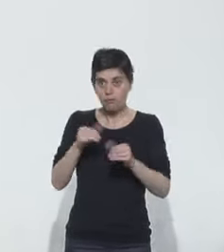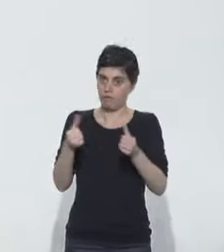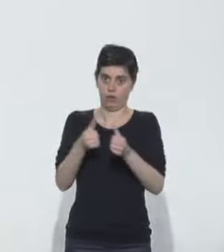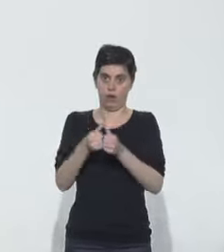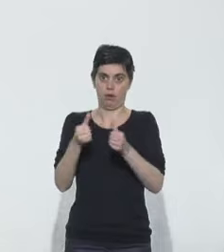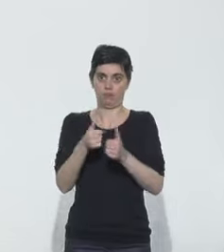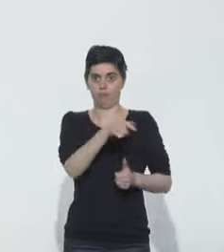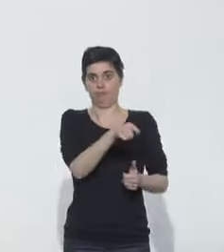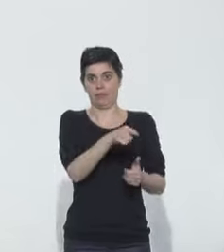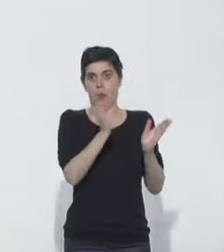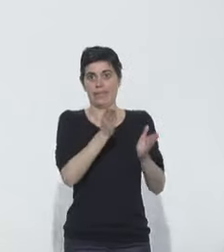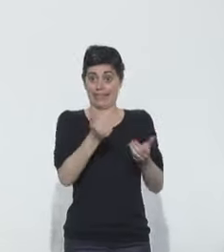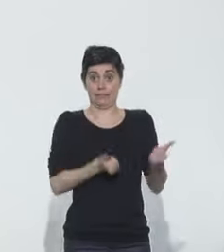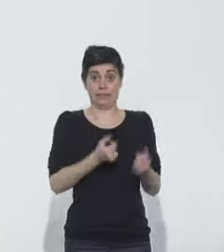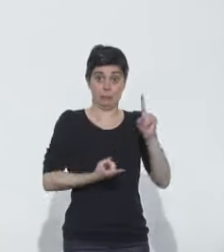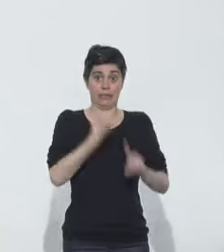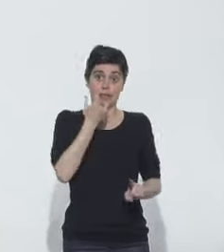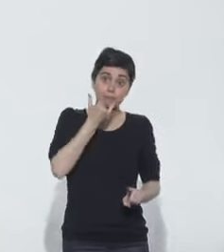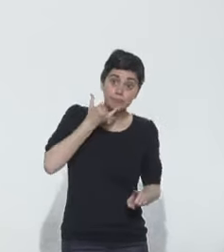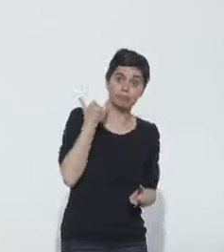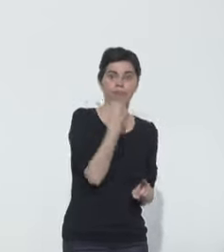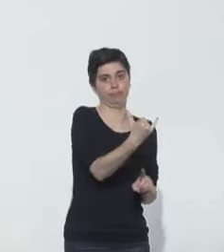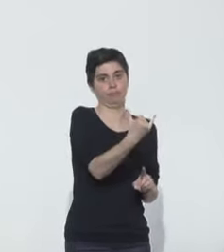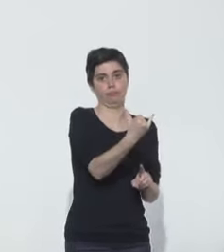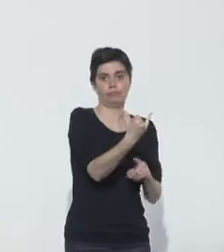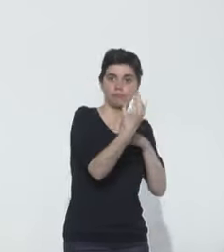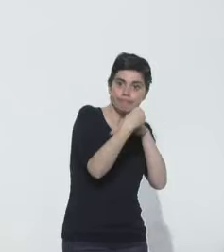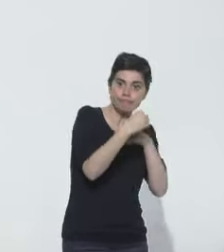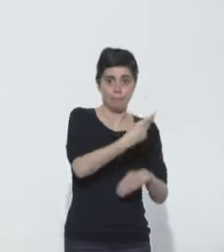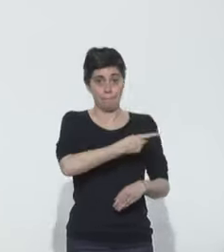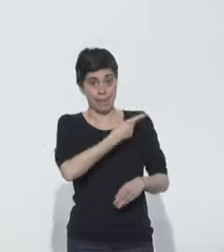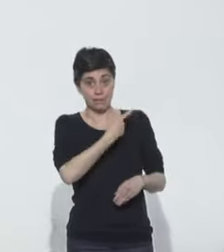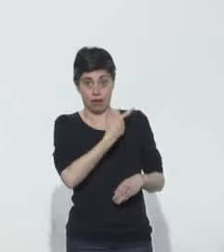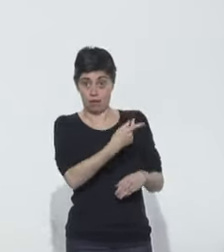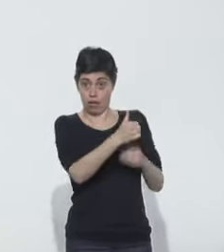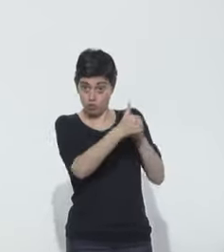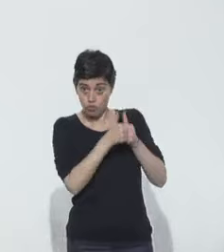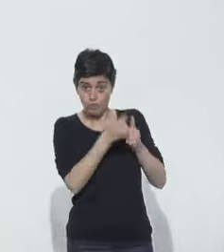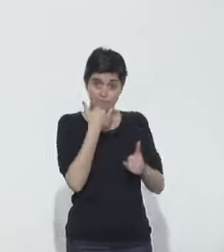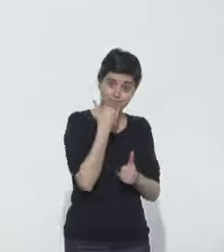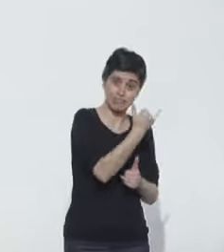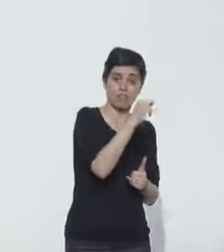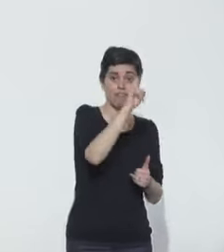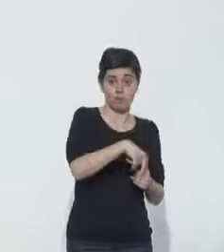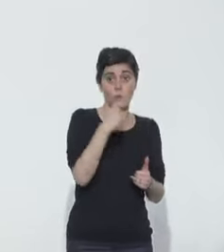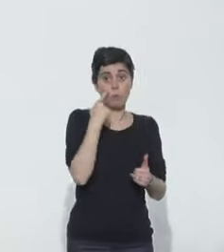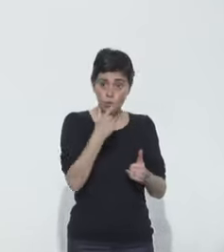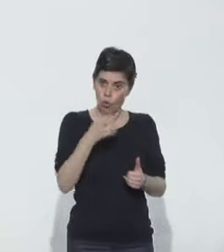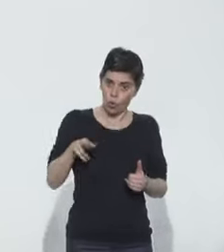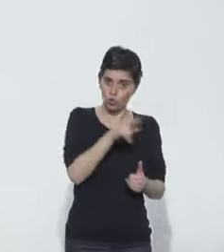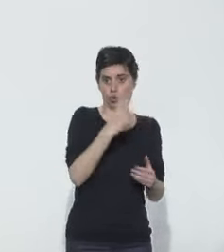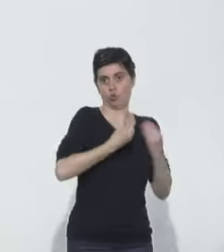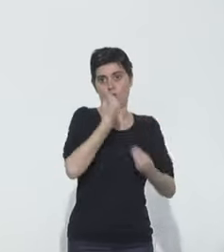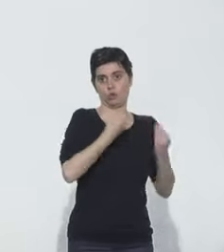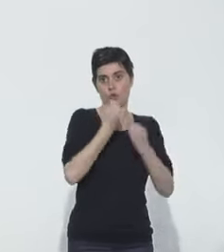service spécialisé, le service qui vous suit, le médecin qui vous suit, le médecin spécialiste qui vous suit pour reprendre des soins, pour ne pas